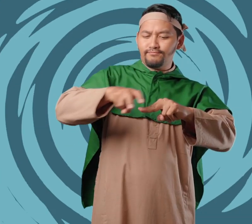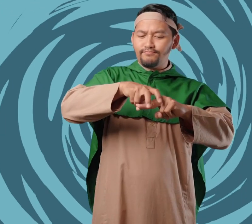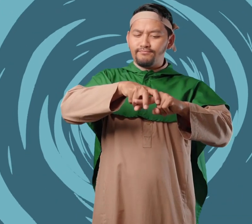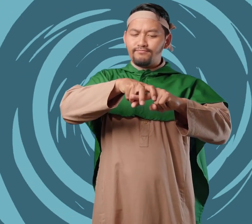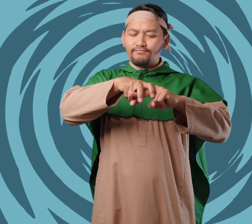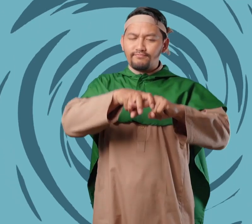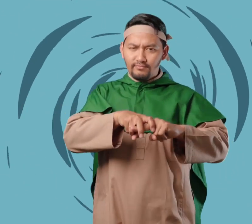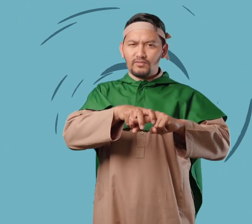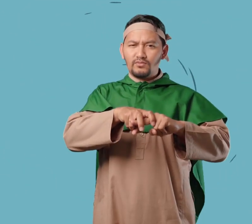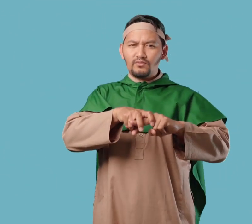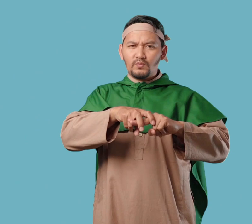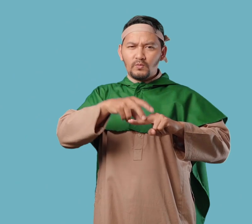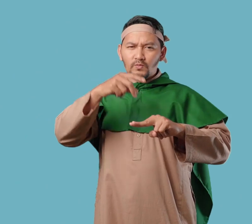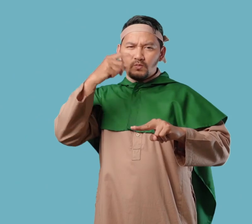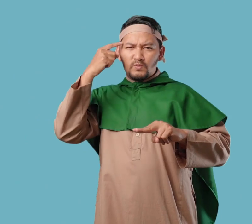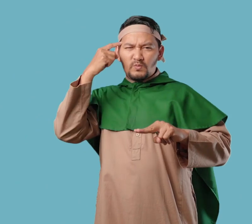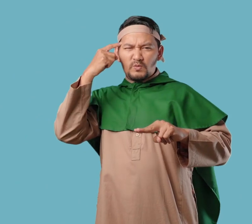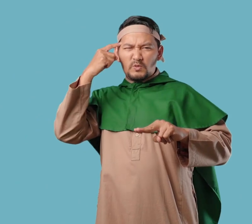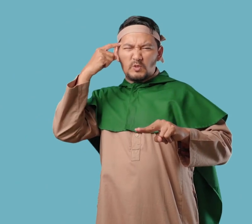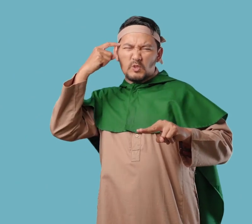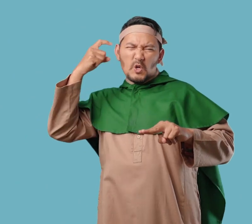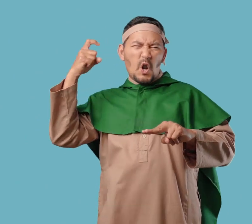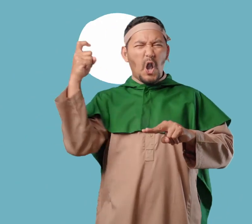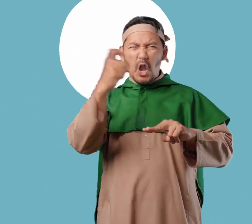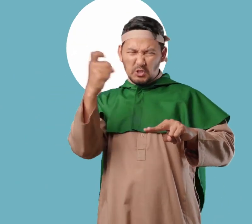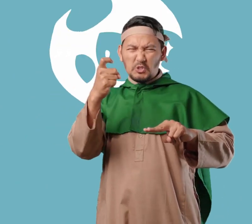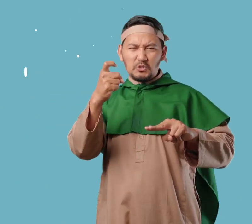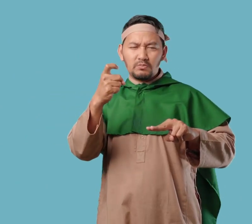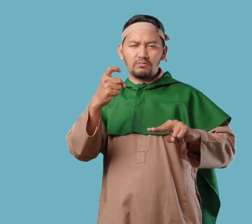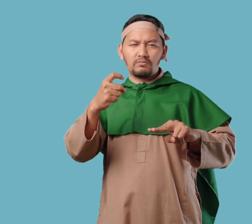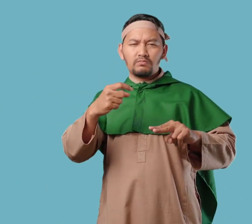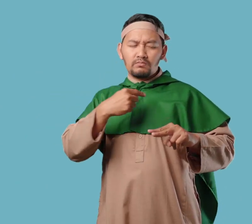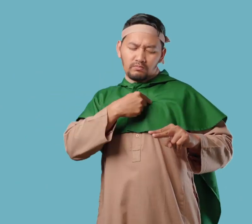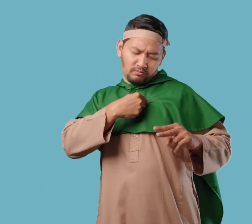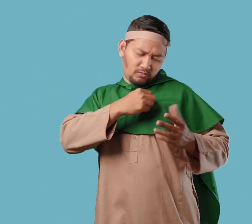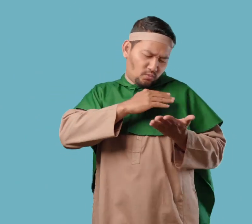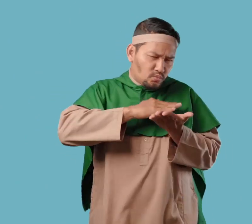Nabi Muhammad merupakan orang yang cerdas Halus perasaannya